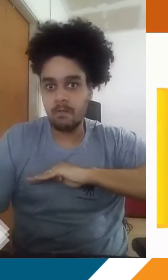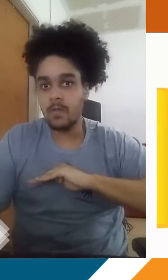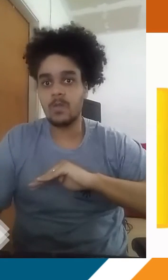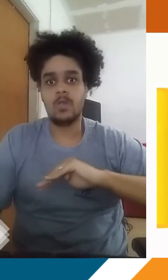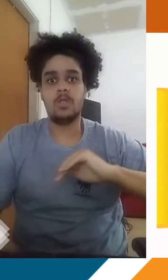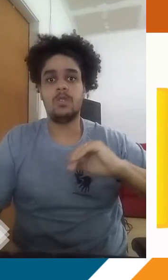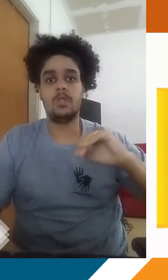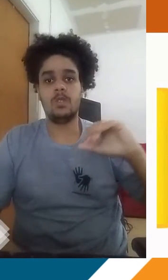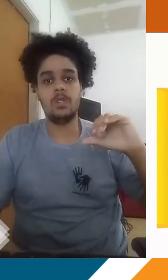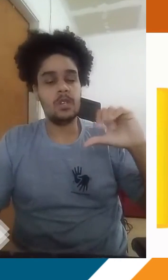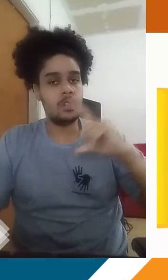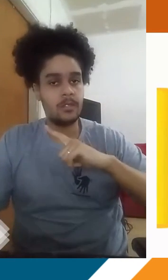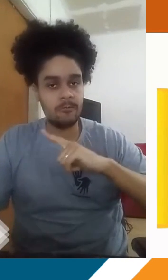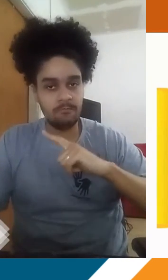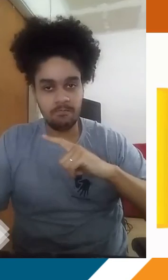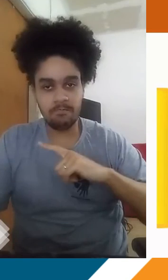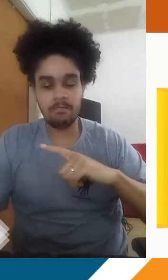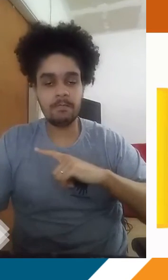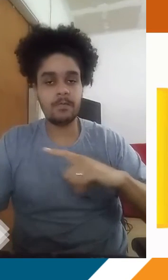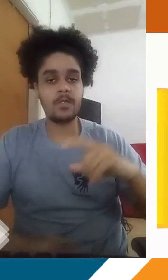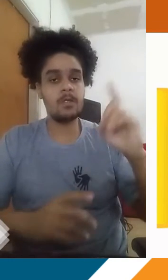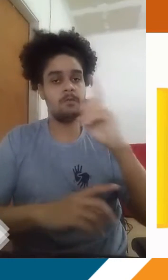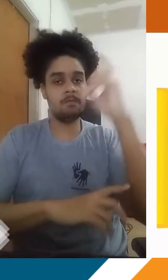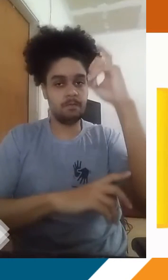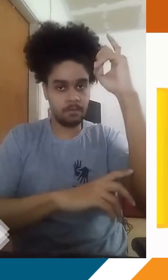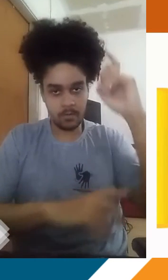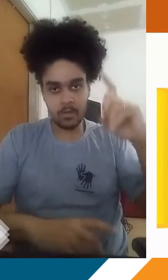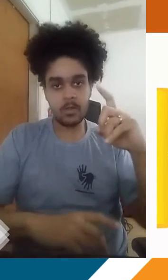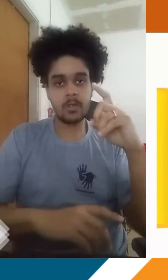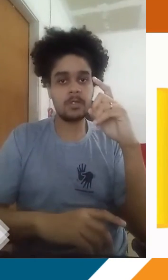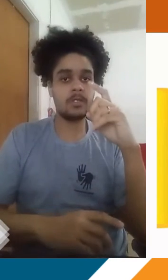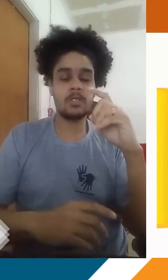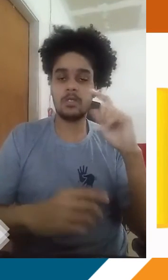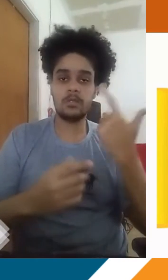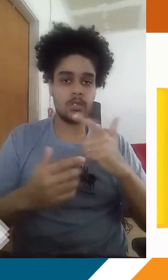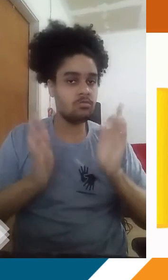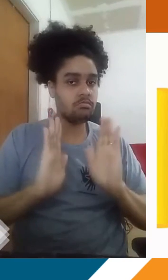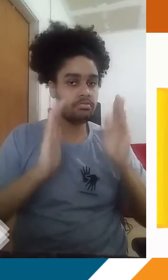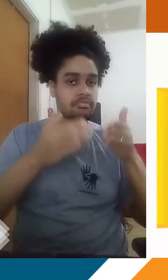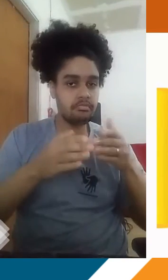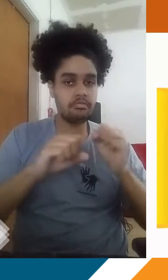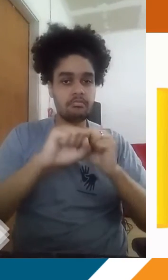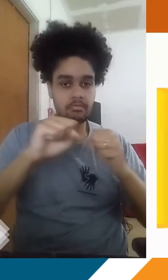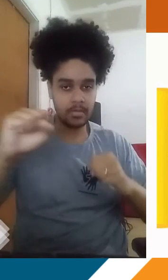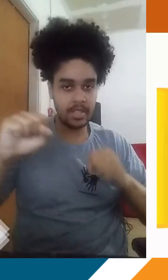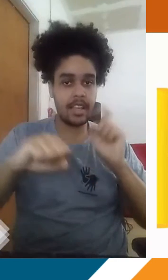ozônio, que é quando a gente tem uma altura, né, dessa camada, que a gente não tem uma concentração tão grande assim,